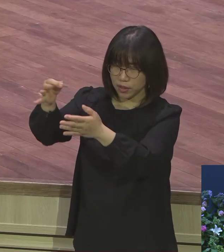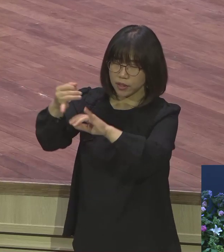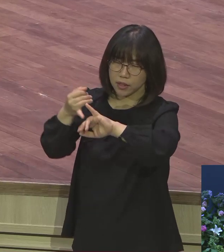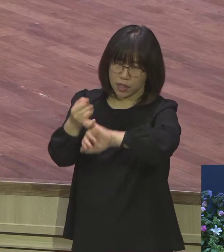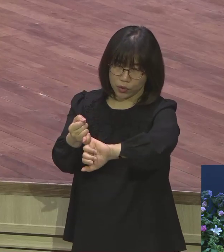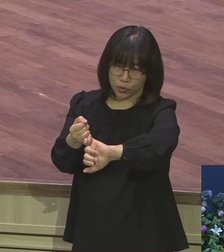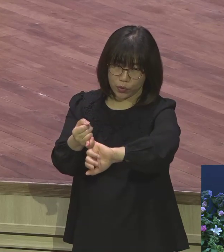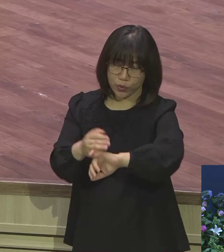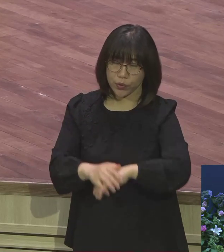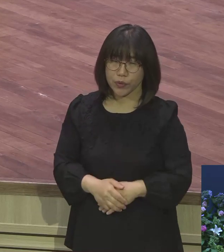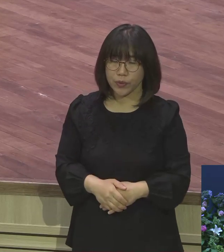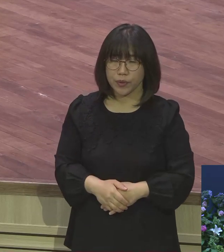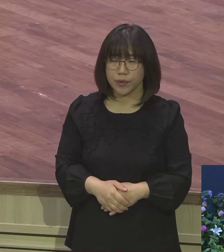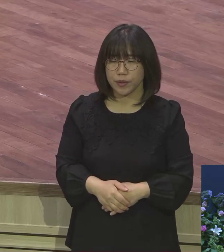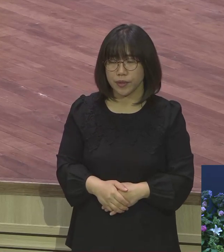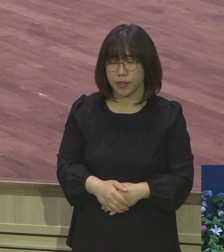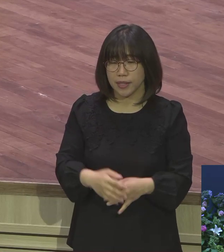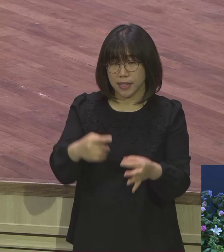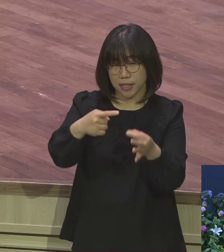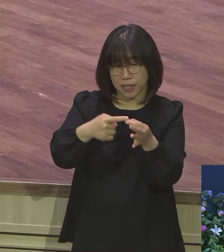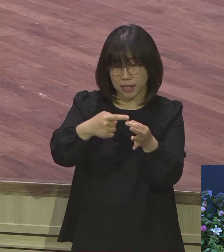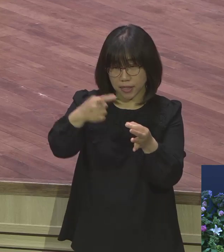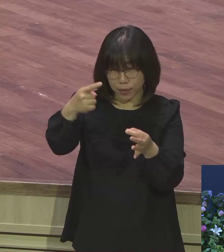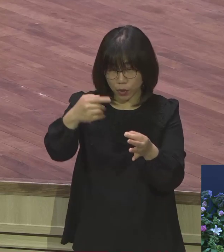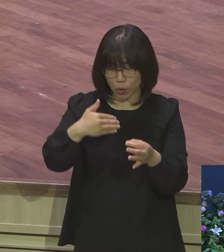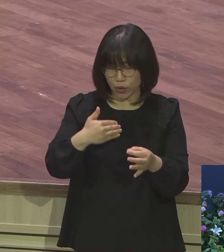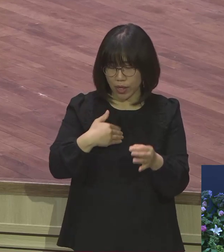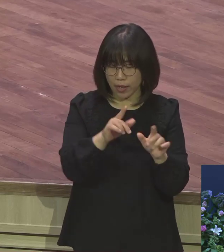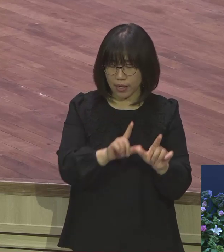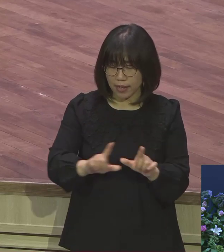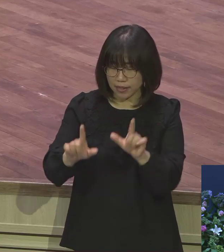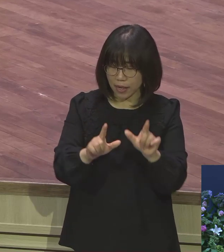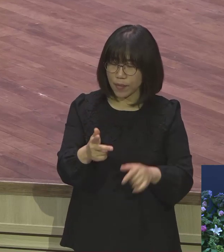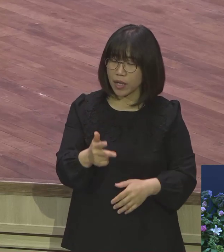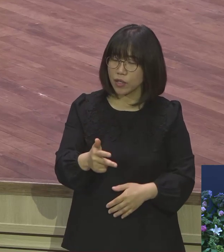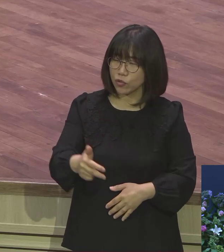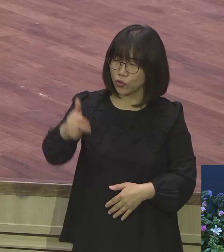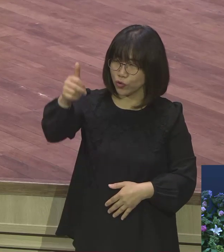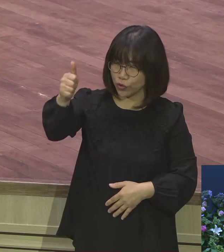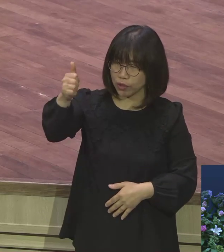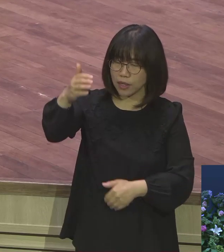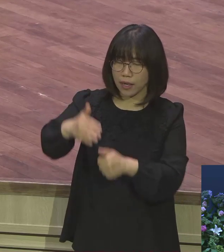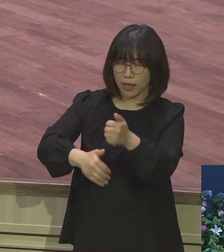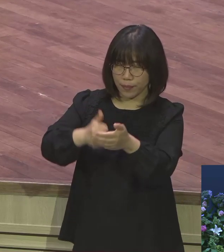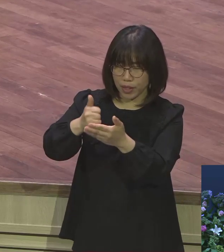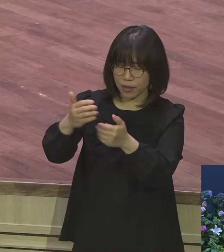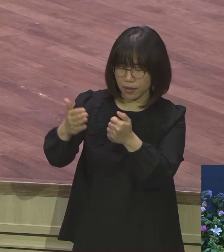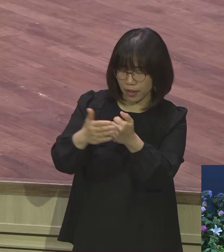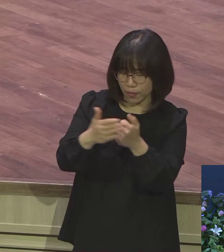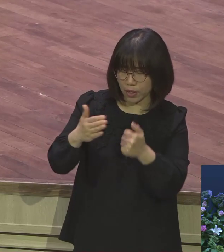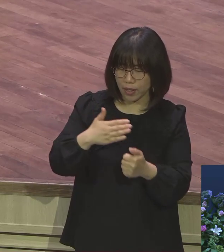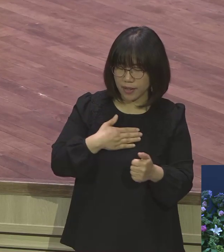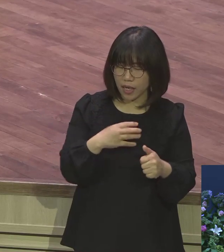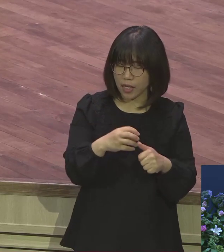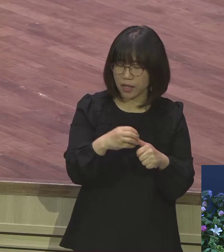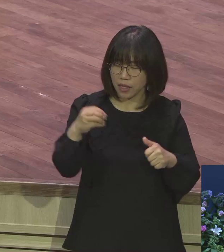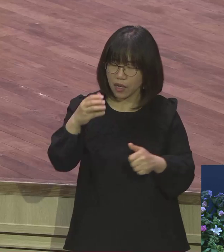뭐냐면 내 삶의 주인은 하나님이신데 내게 주신 것으로 그 정구로 10분의 1을 하나님께 드리는